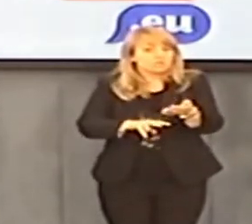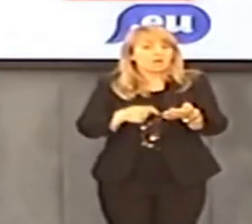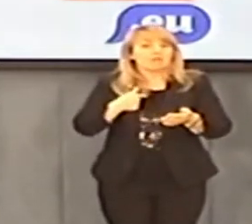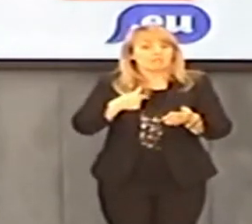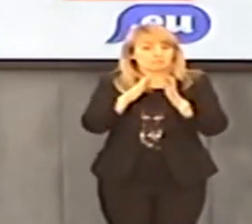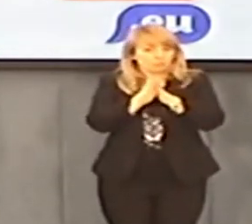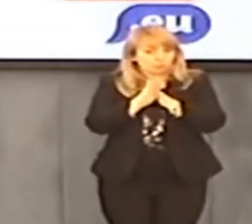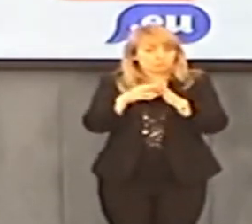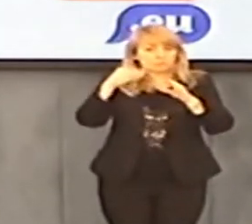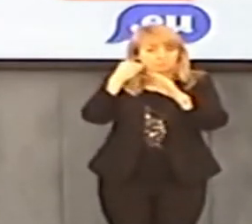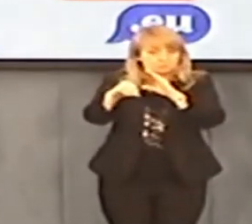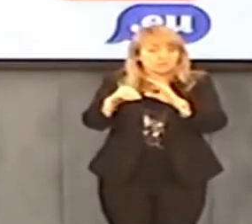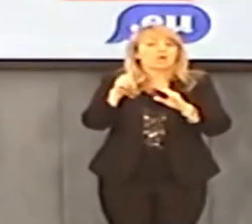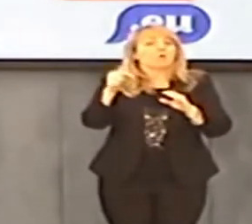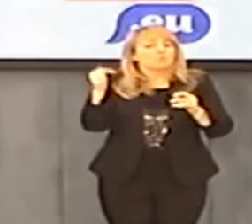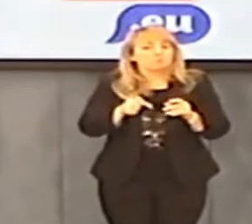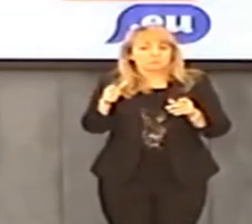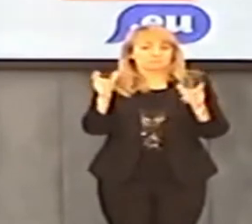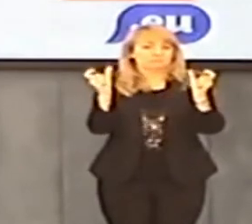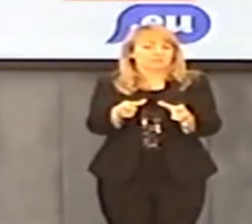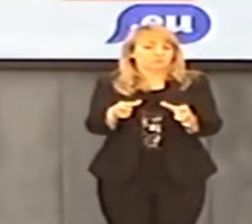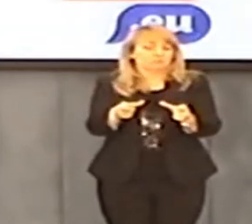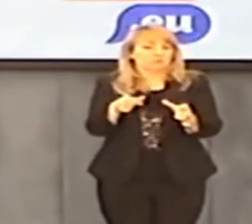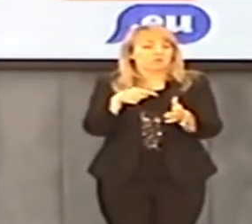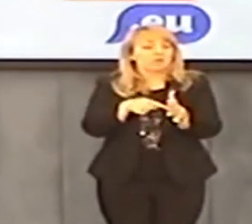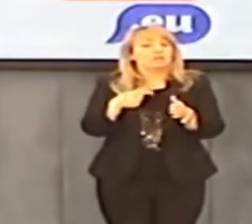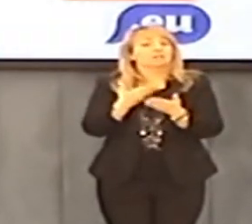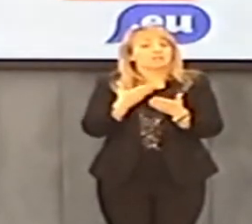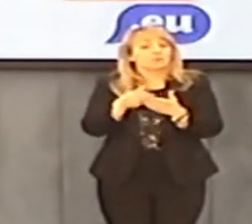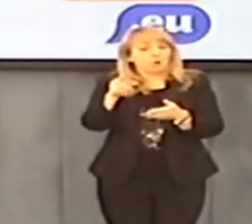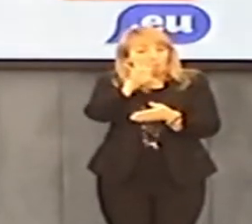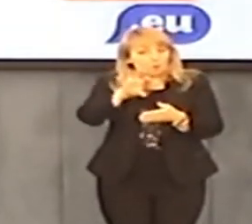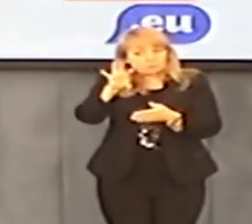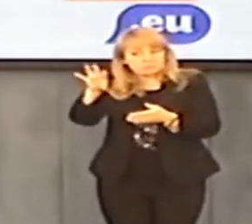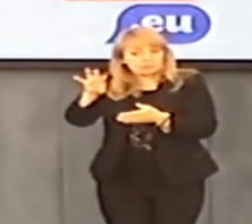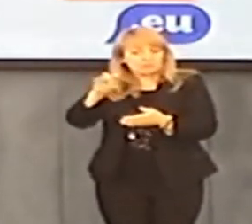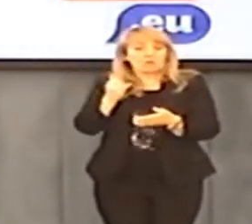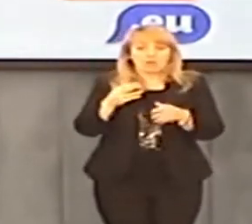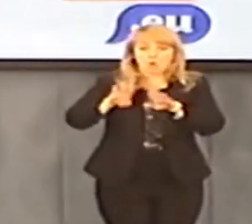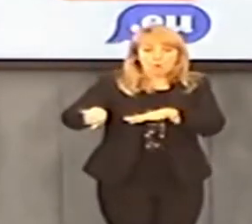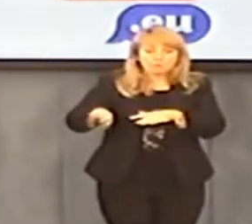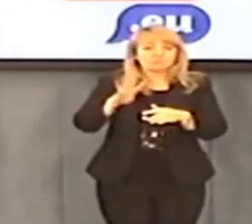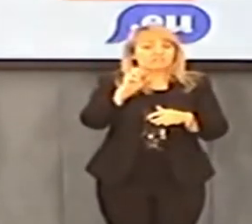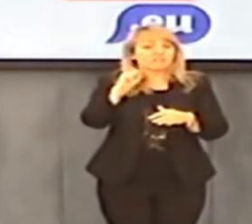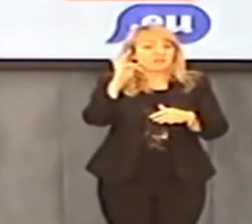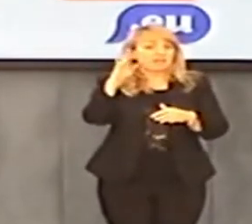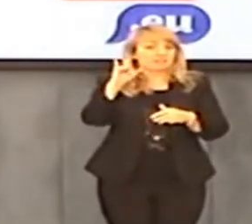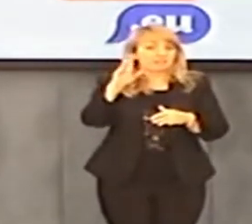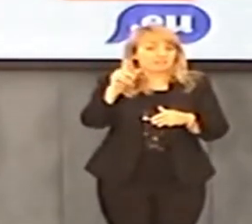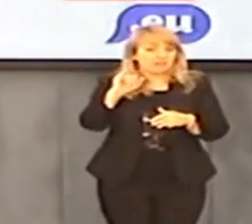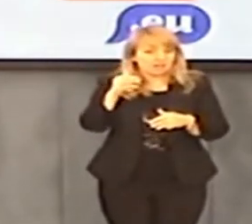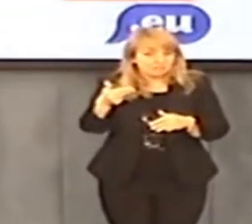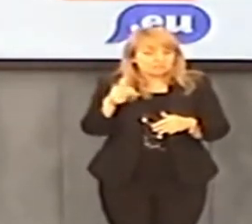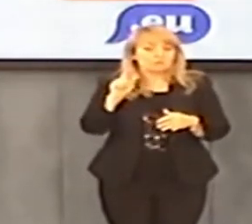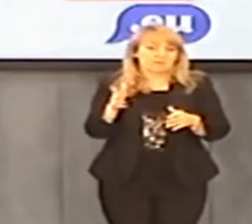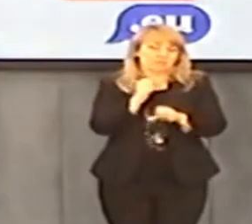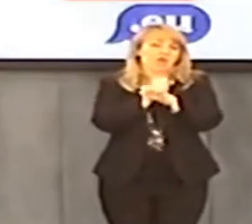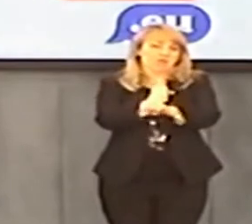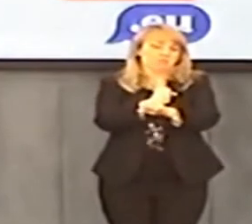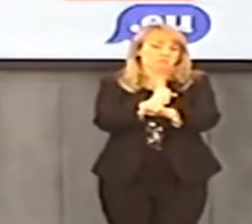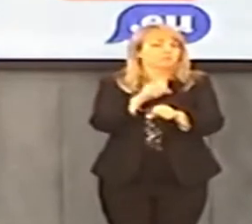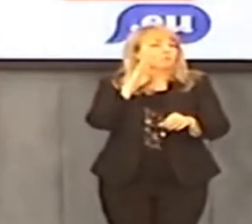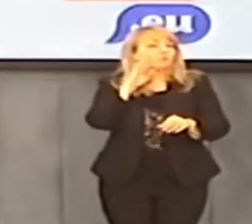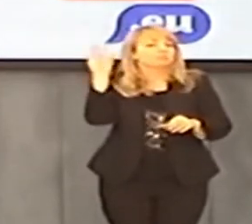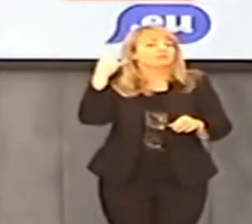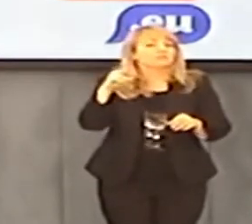ma obowiązek podjąć czynności wobec Wesołowskiego. Wtedy obejmie na nasz wniosek go obserwacją i w momencie, w którym on opuści Watykan,